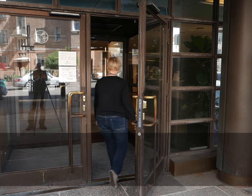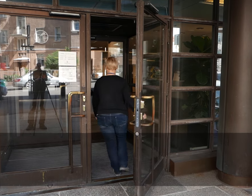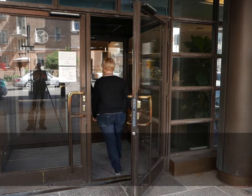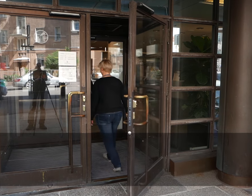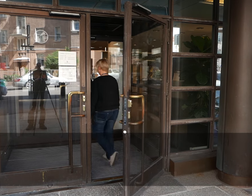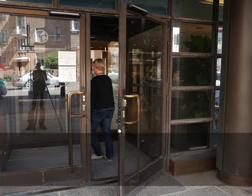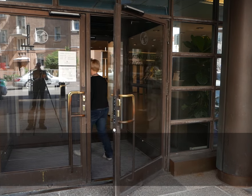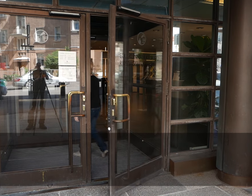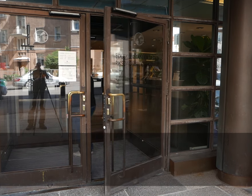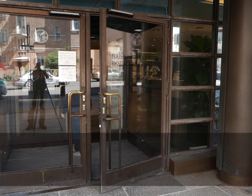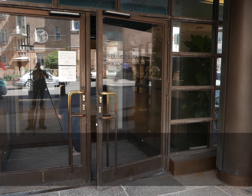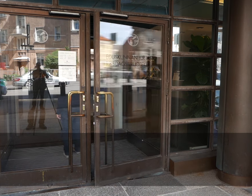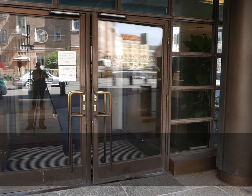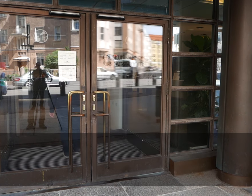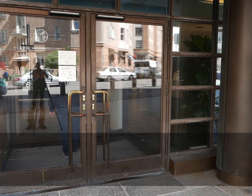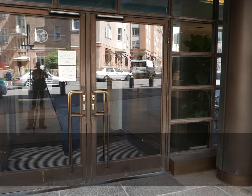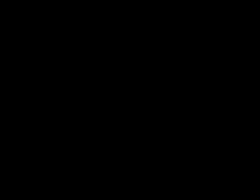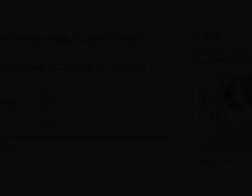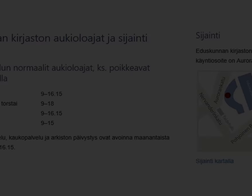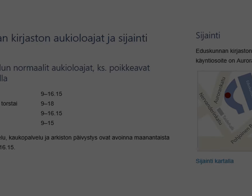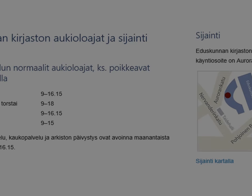Kirjaa, su spre. Kiitos! Kirjastoans Kirjastoas Kirjastoasi Kirjastoan